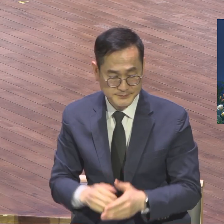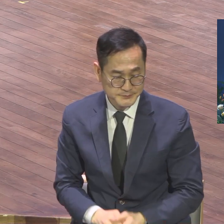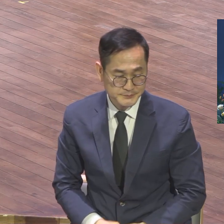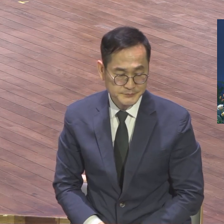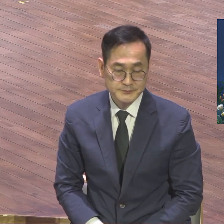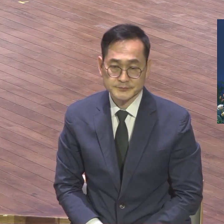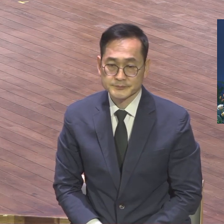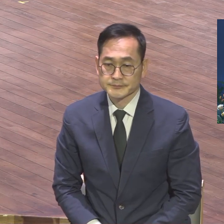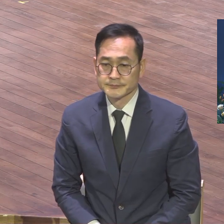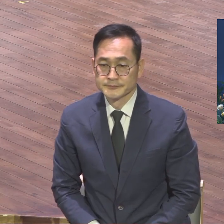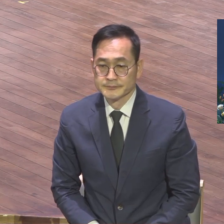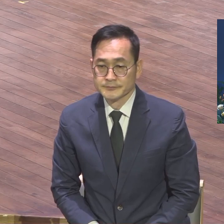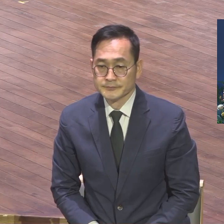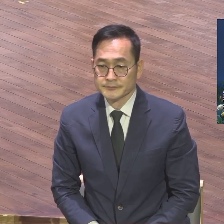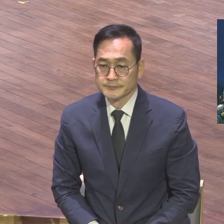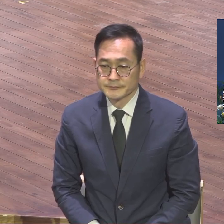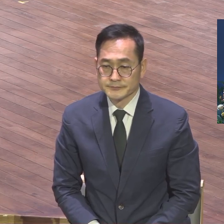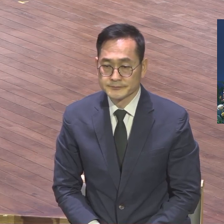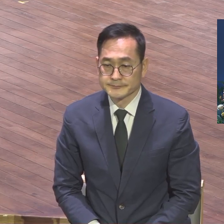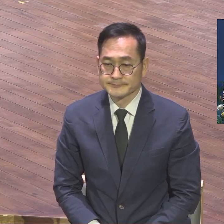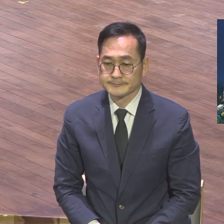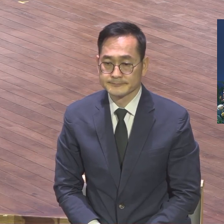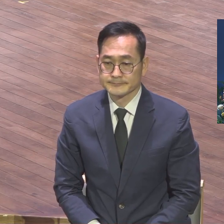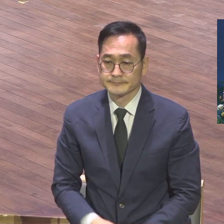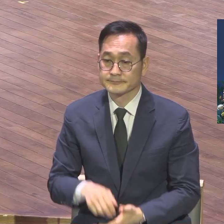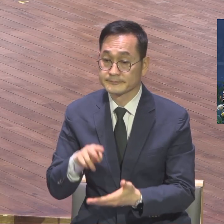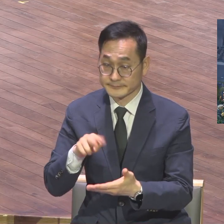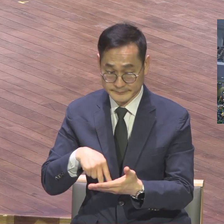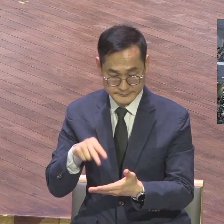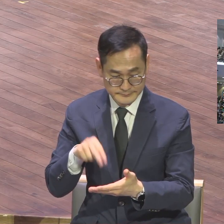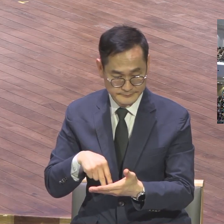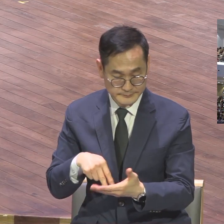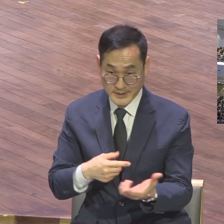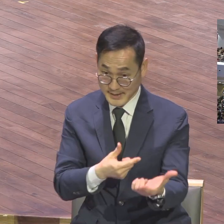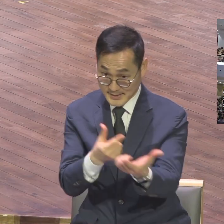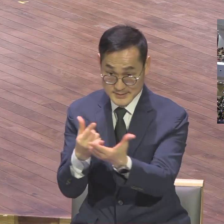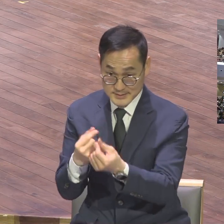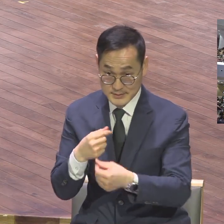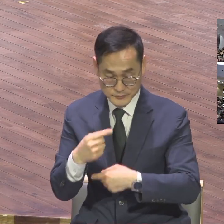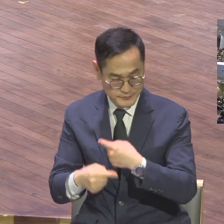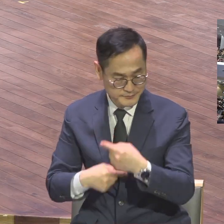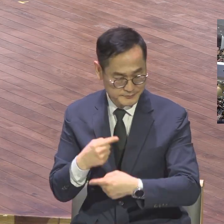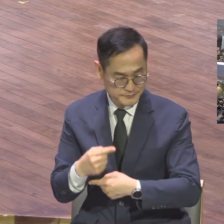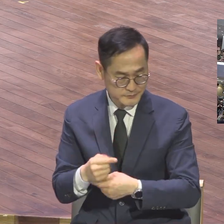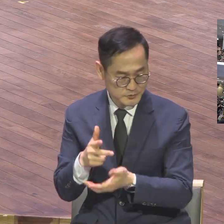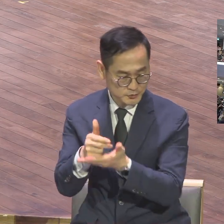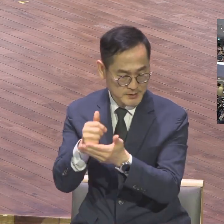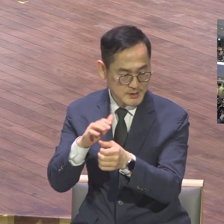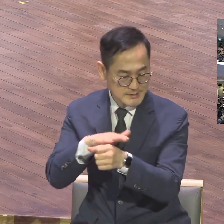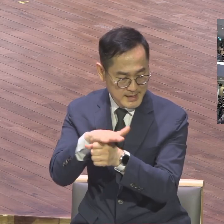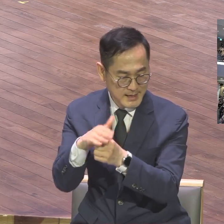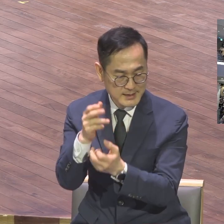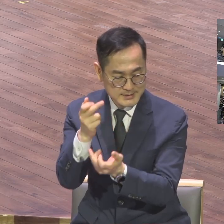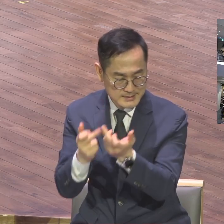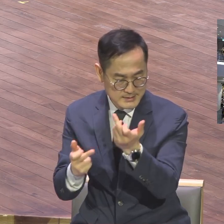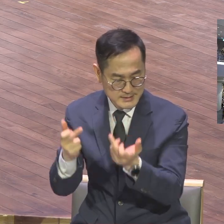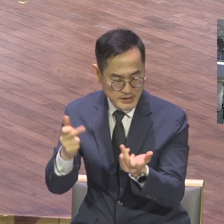2장 13절로 14절 같이 우리 하나님 손으로 같이 읽겠습니다. 주께서 사랑하시는